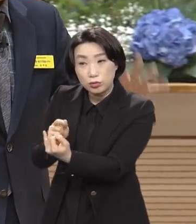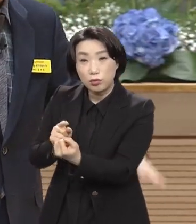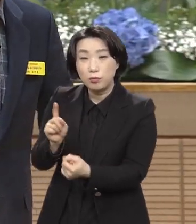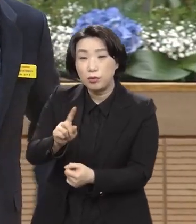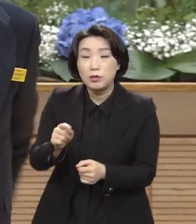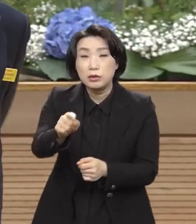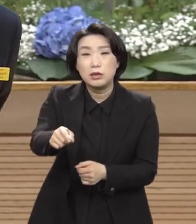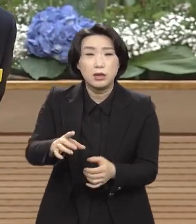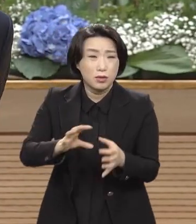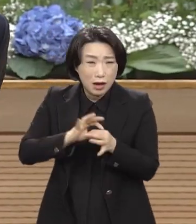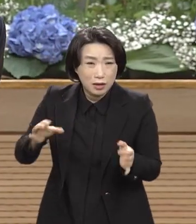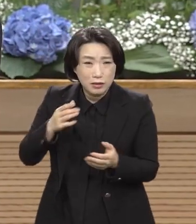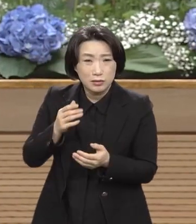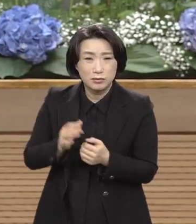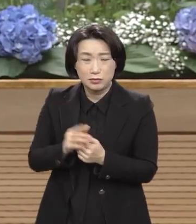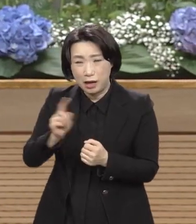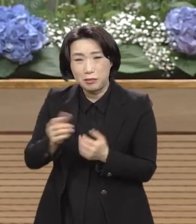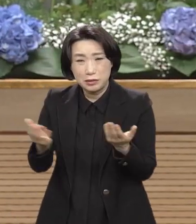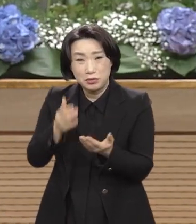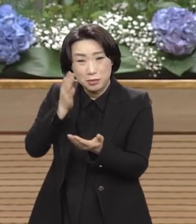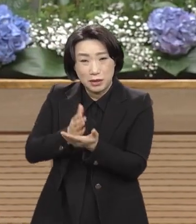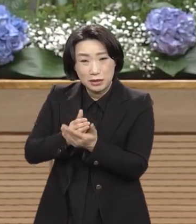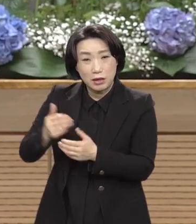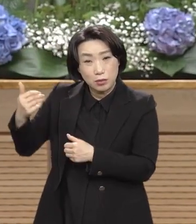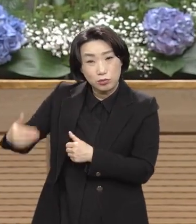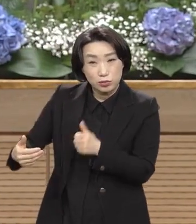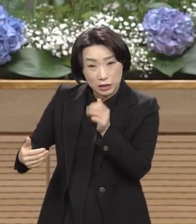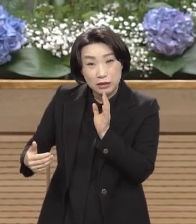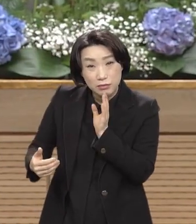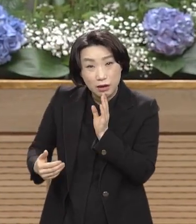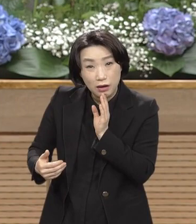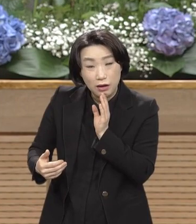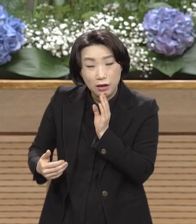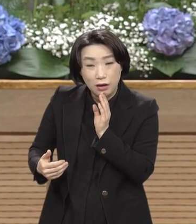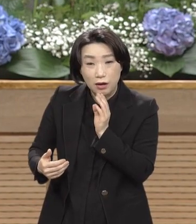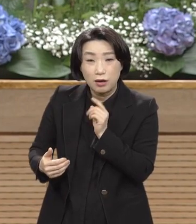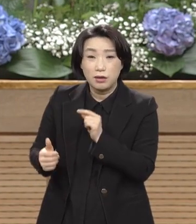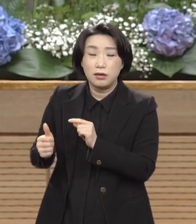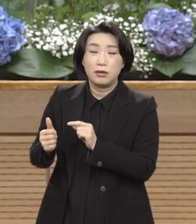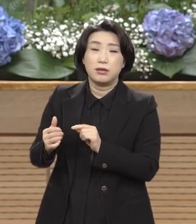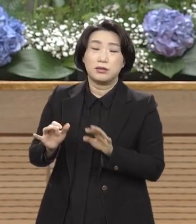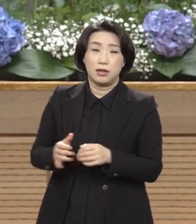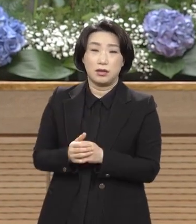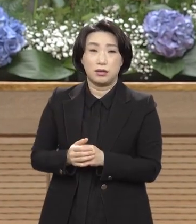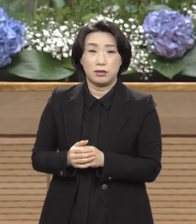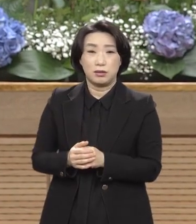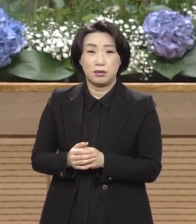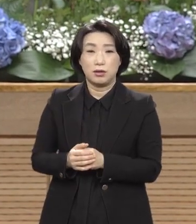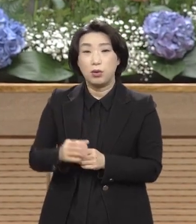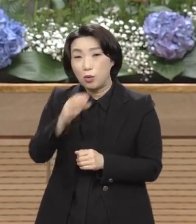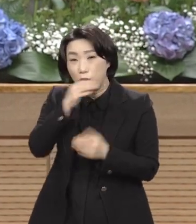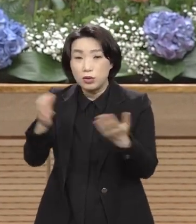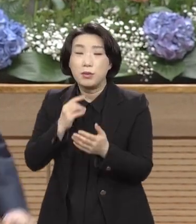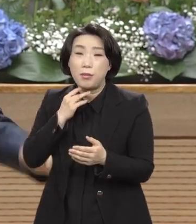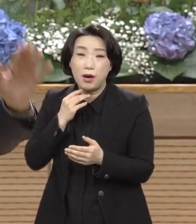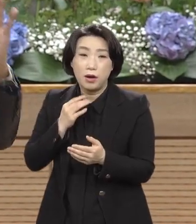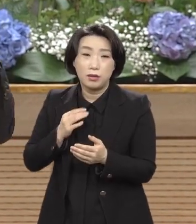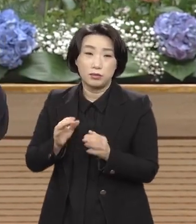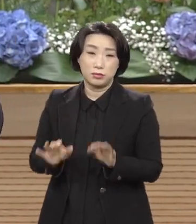상관하지 말으냐. 절대 손대지 말라는 거예요. 그 사람은 옳은 일만 했다는 거야. 꿈에